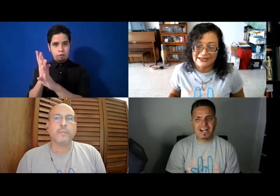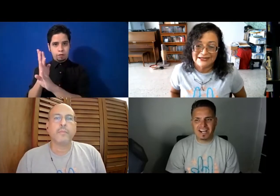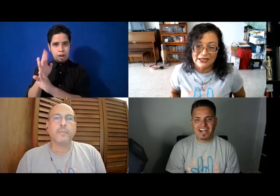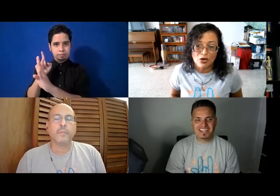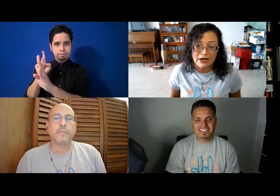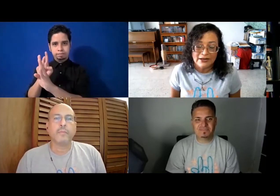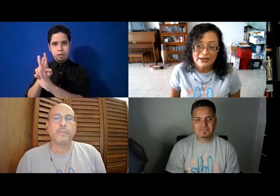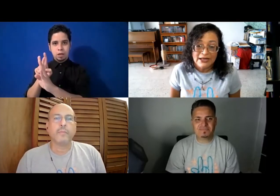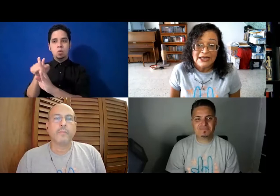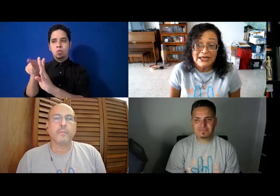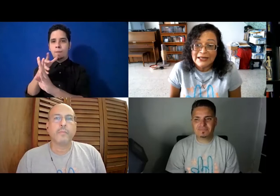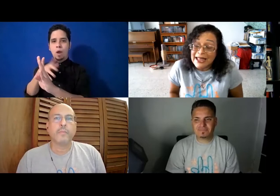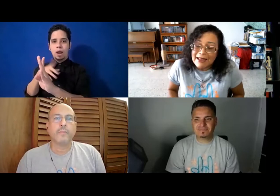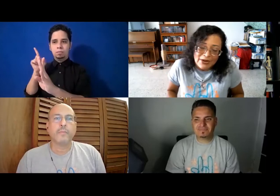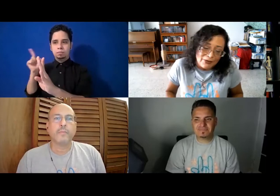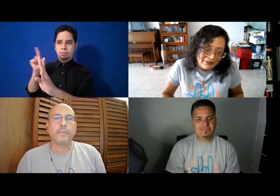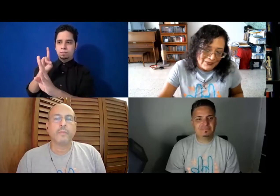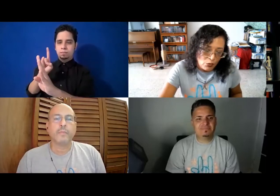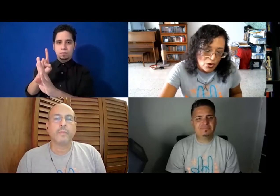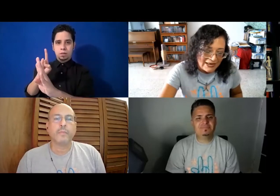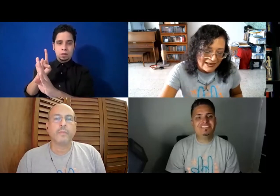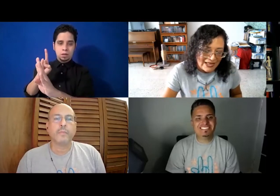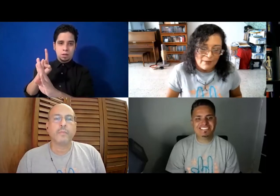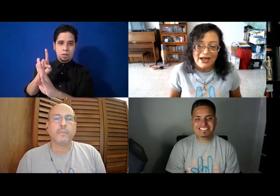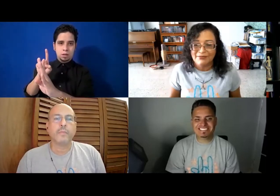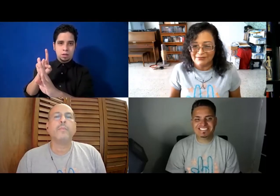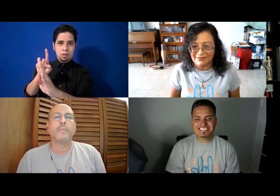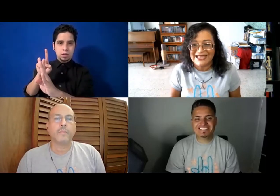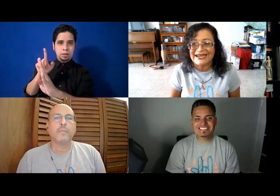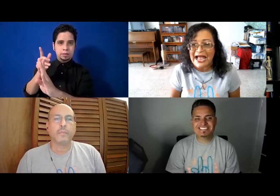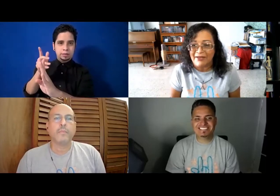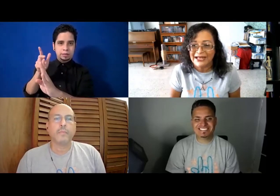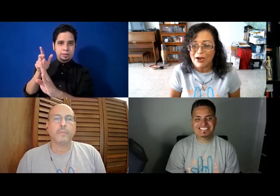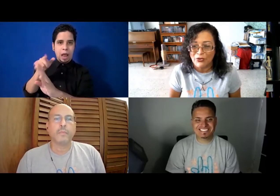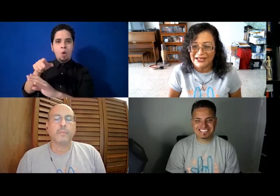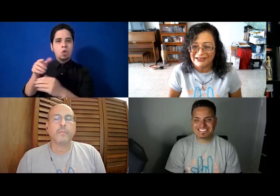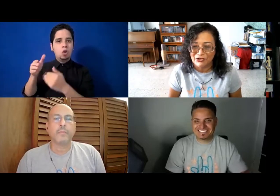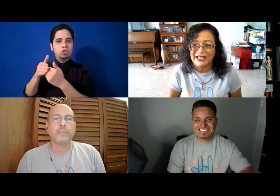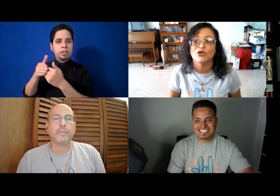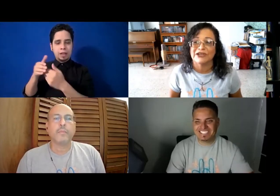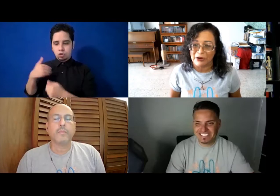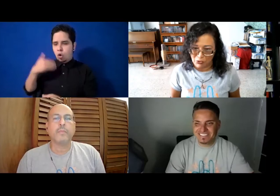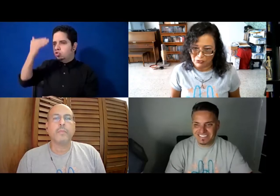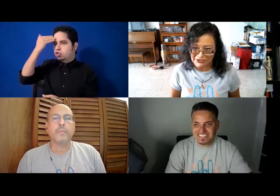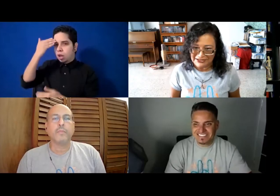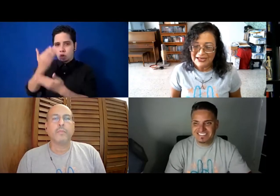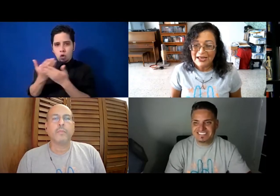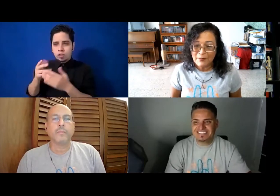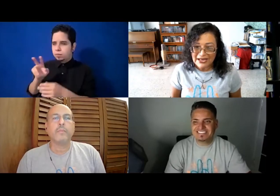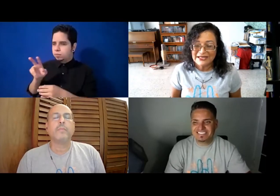esta señora, y, bueno, uno que ya está más cerca de la comunidad sorda los reconoce. Empieza,